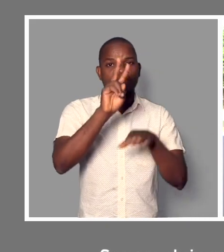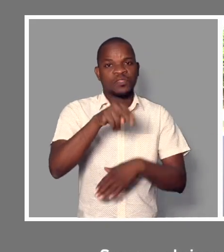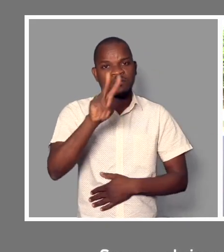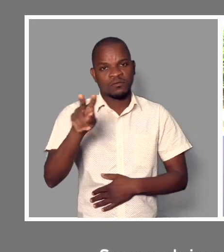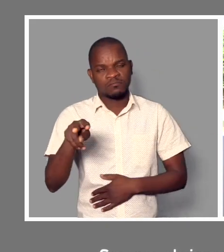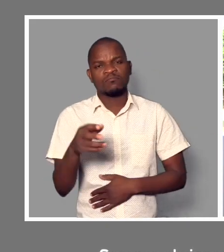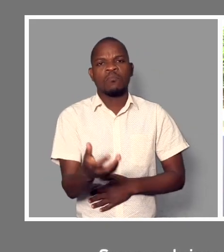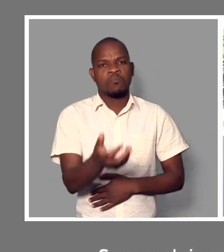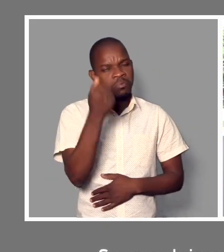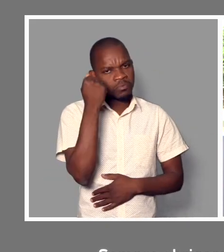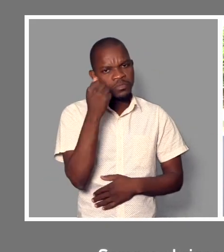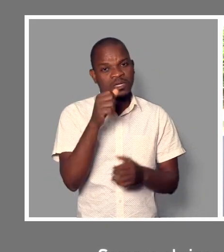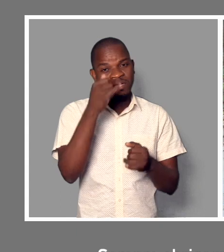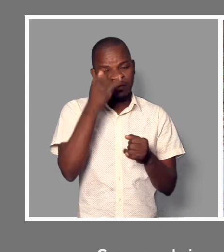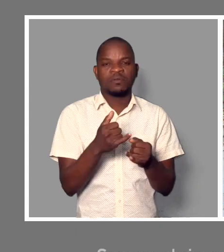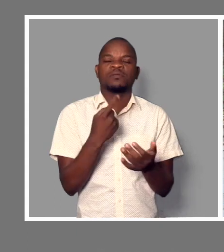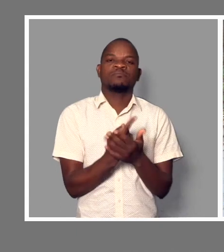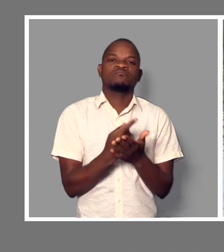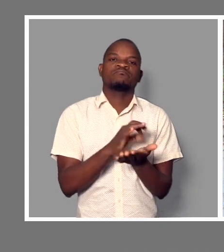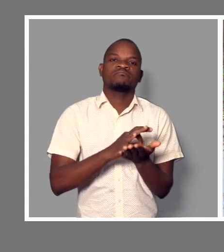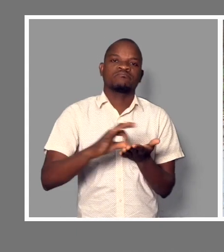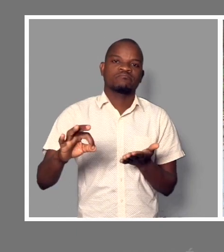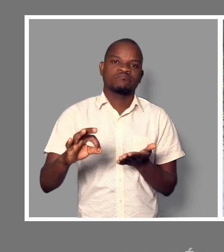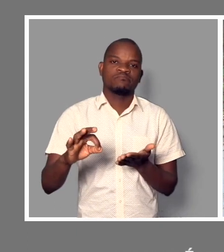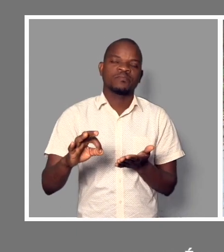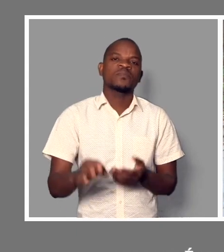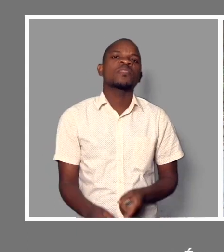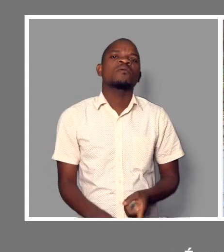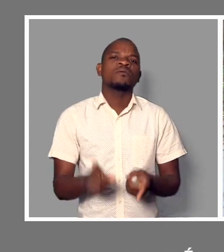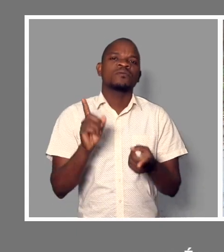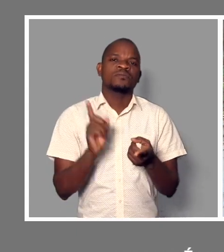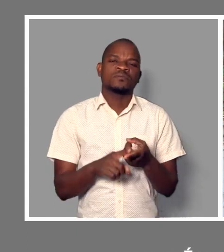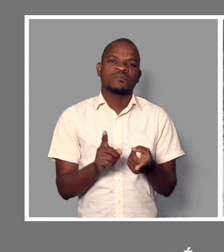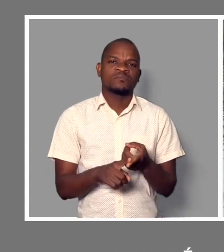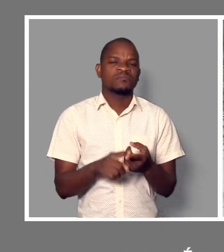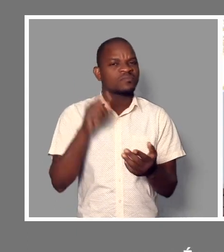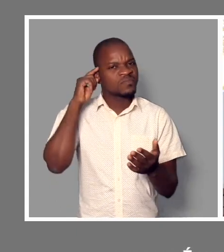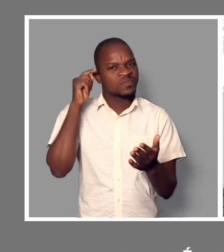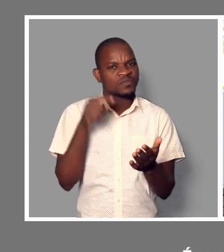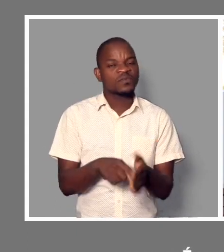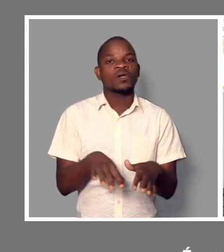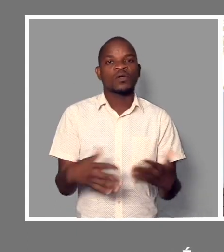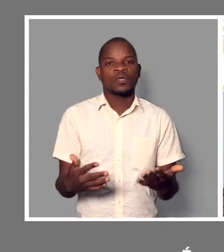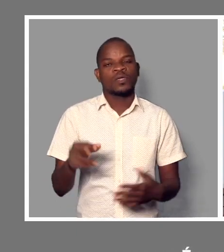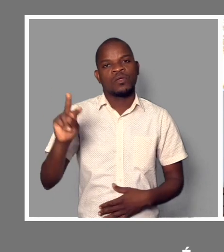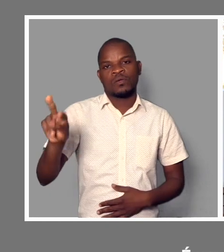usam o parque e nos desinfetamos sempre. É um exemplo, é um chamamento para as outras entidades